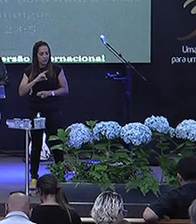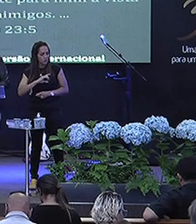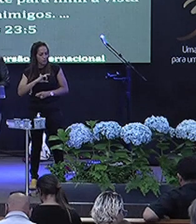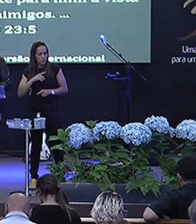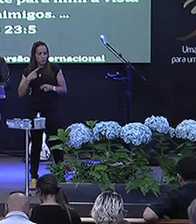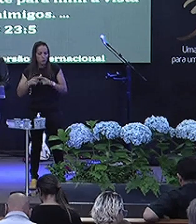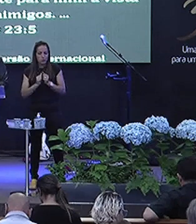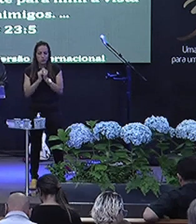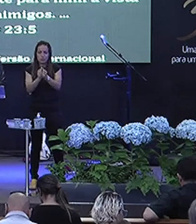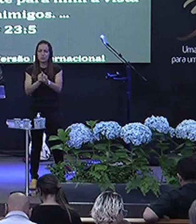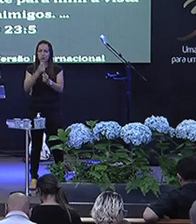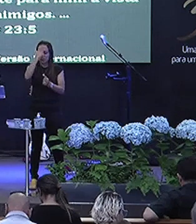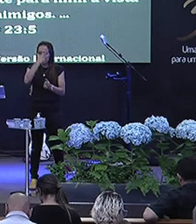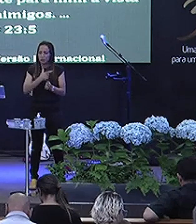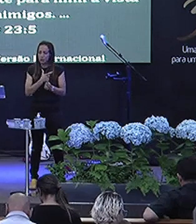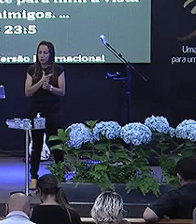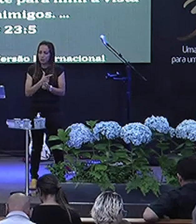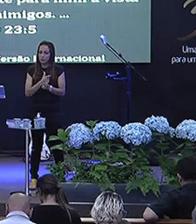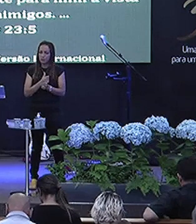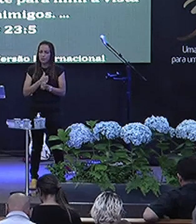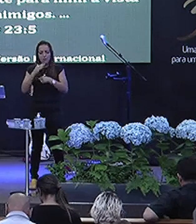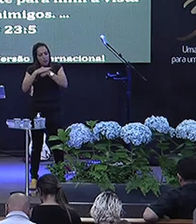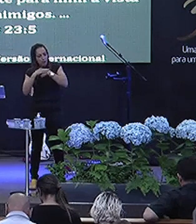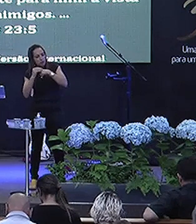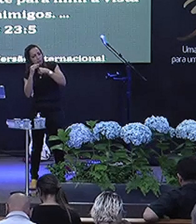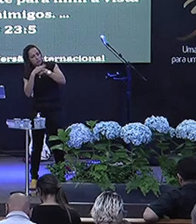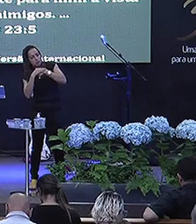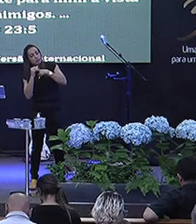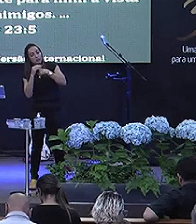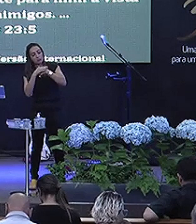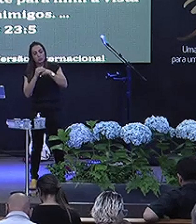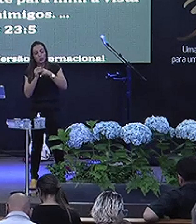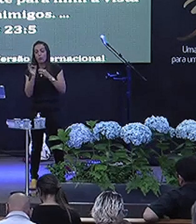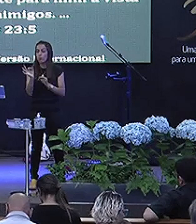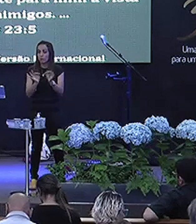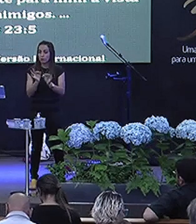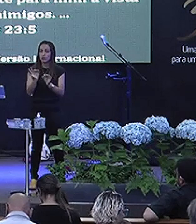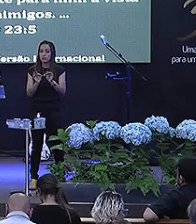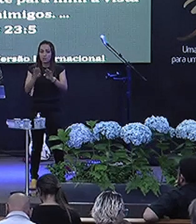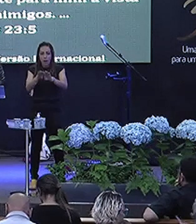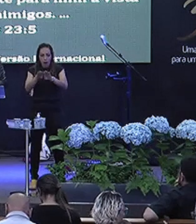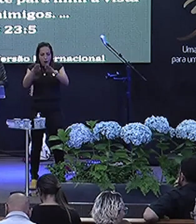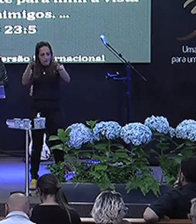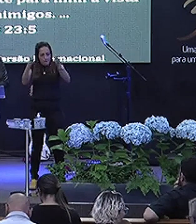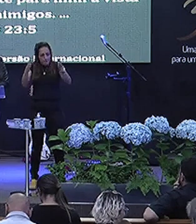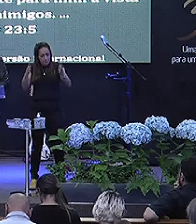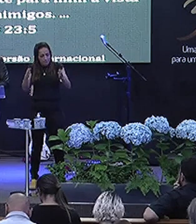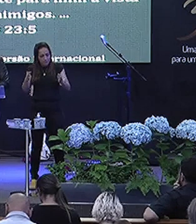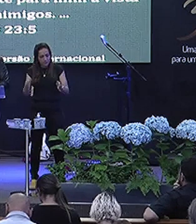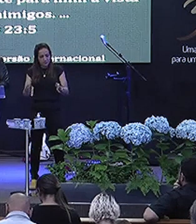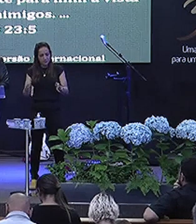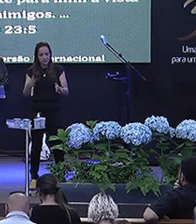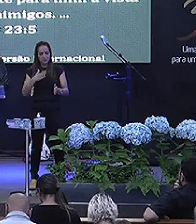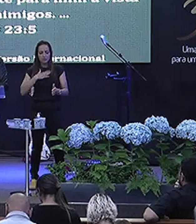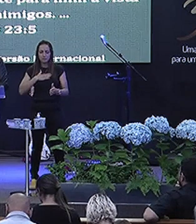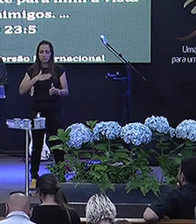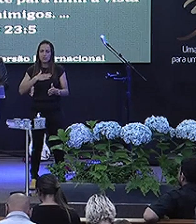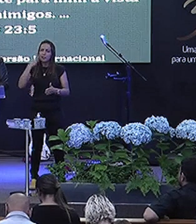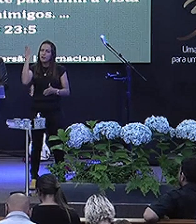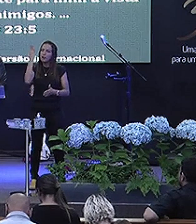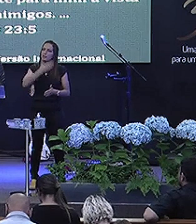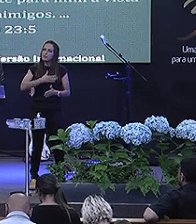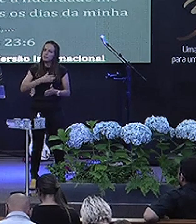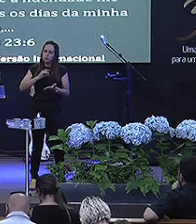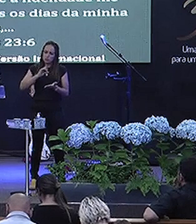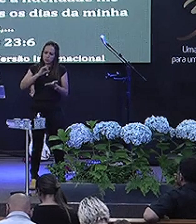Porque tu estás comigo, a tua vara e o teu cajado me consolam Prepara-me uma mesa perante mim, na presença dos